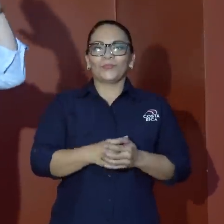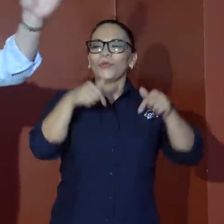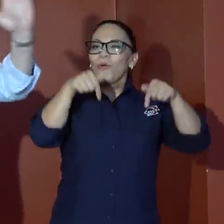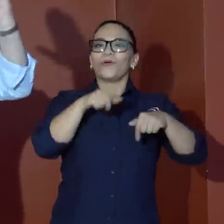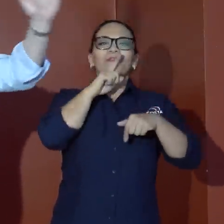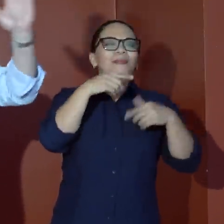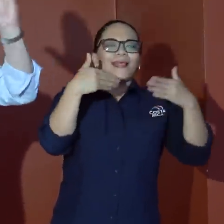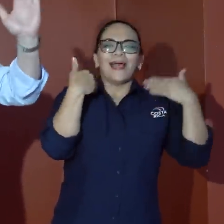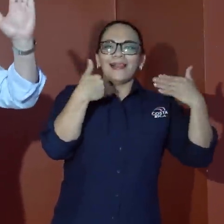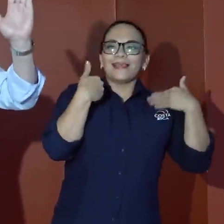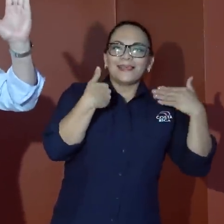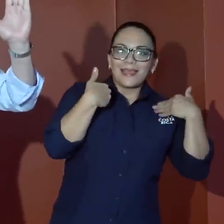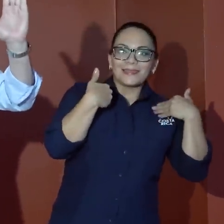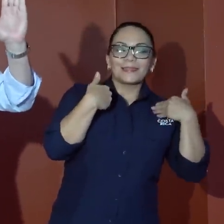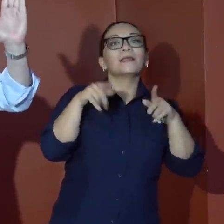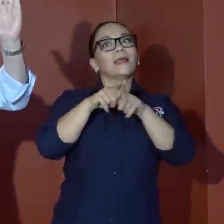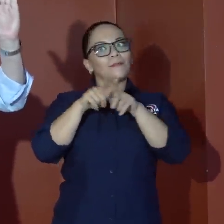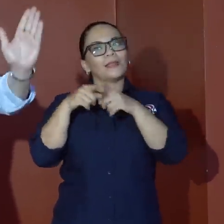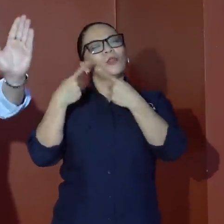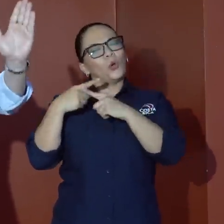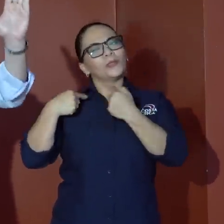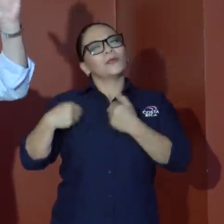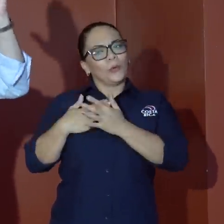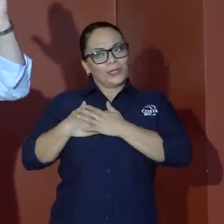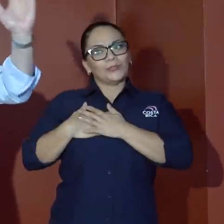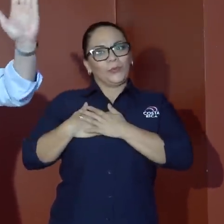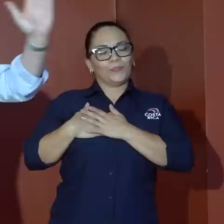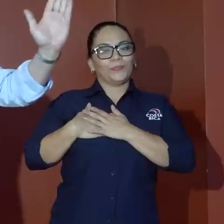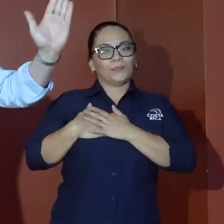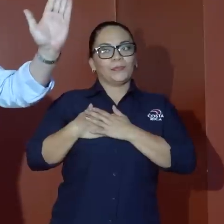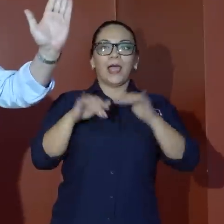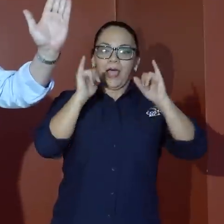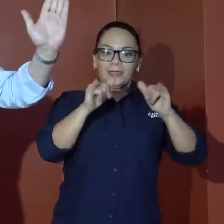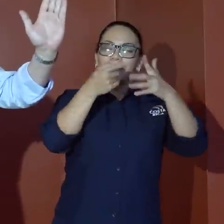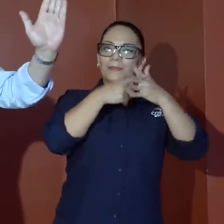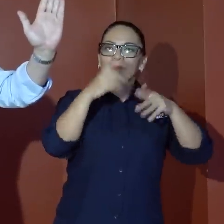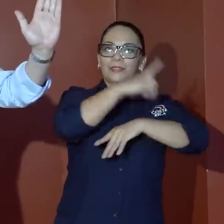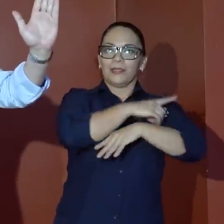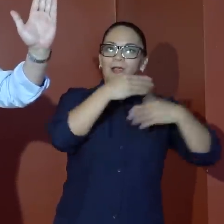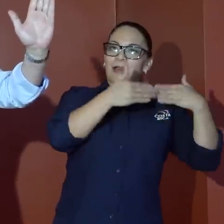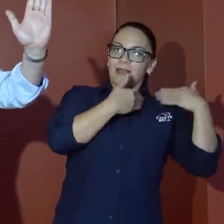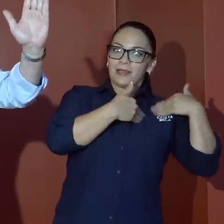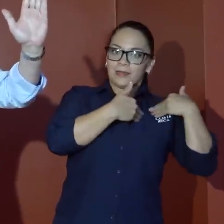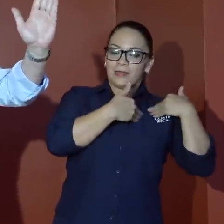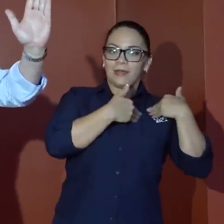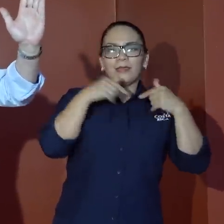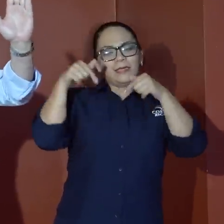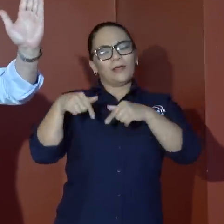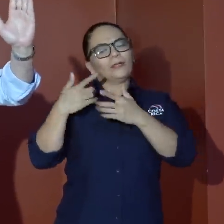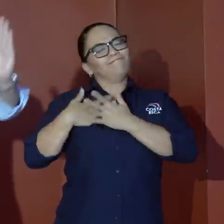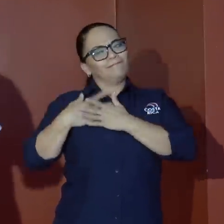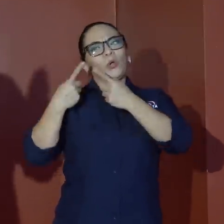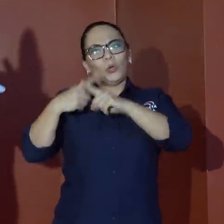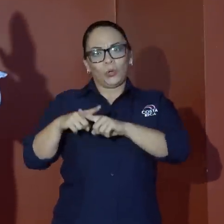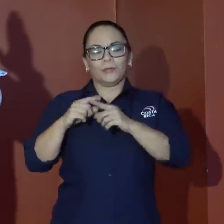Hoy ha sido de alegrías y de dolores en el corazón. Así abrimos el día con alegría y he cerrado el día con dolores en el